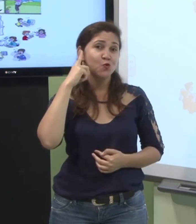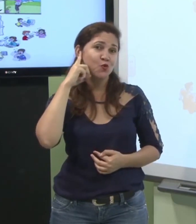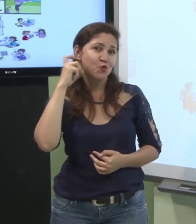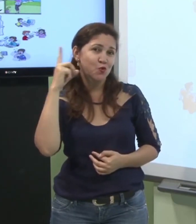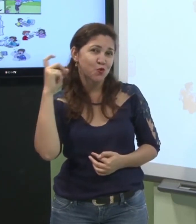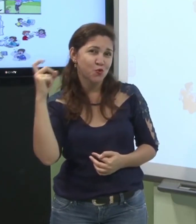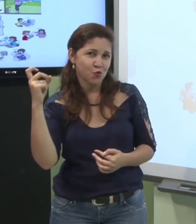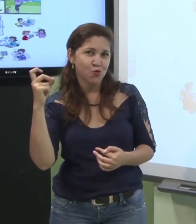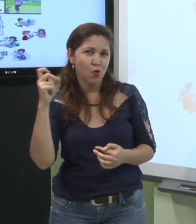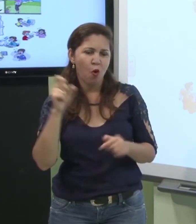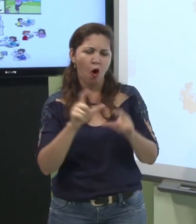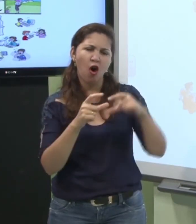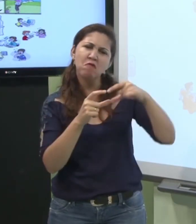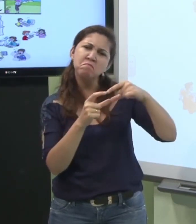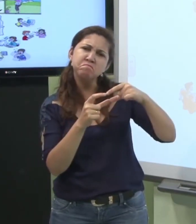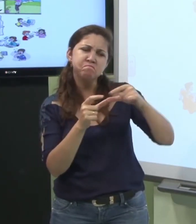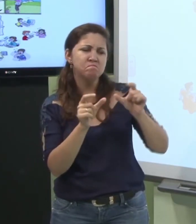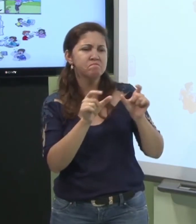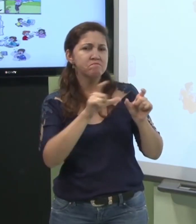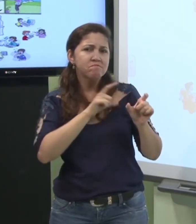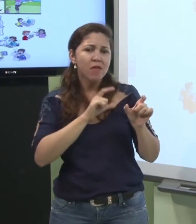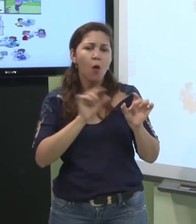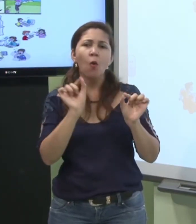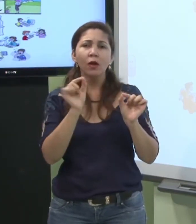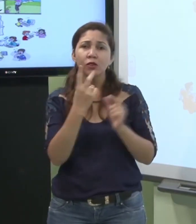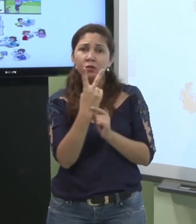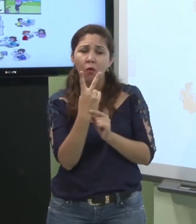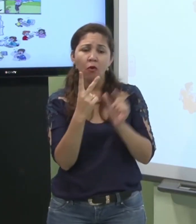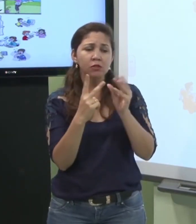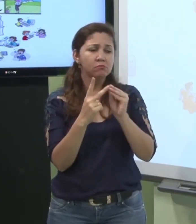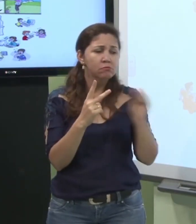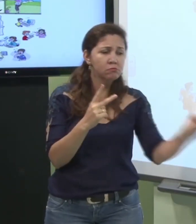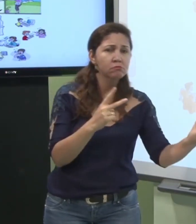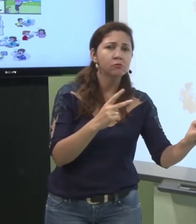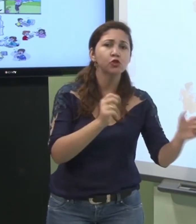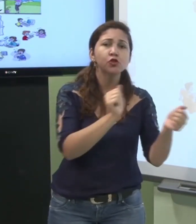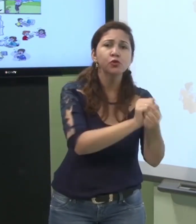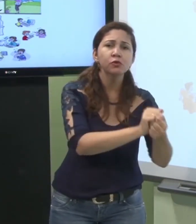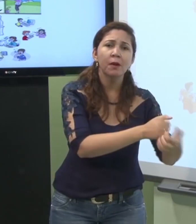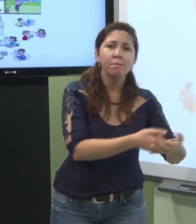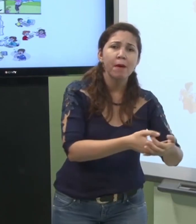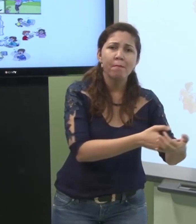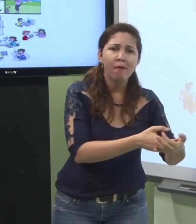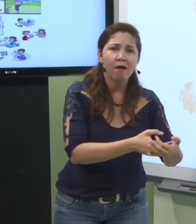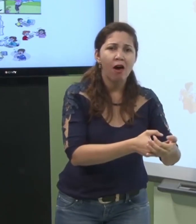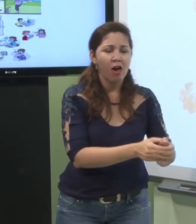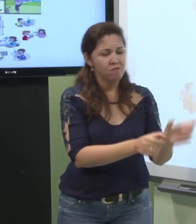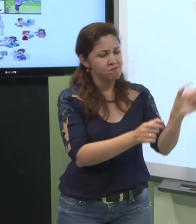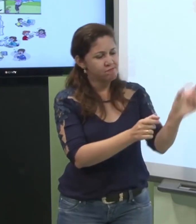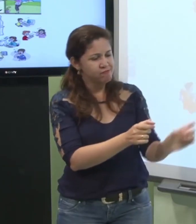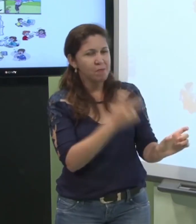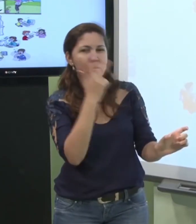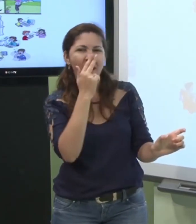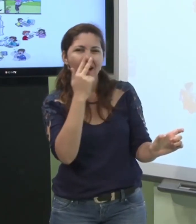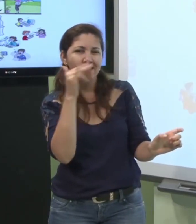Então, tem um dispositivo auditivo que é um aparelho, que é um é um coloca lá no quarto do bebê